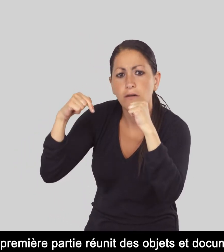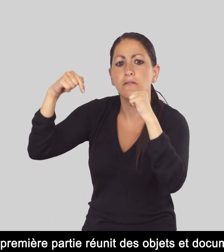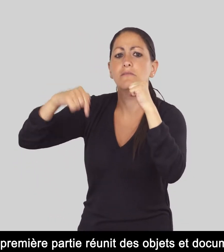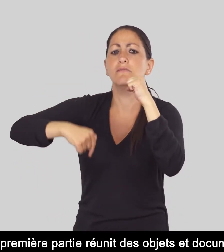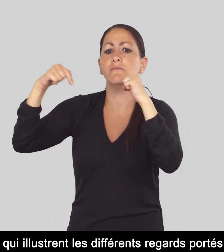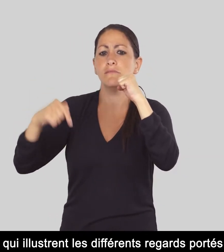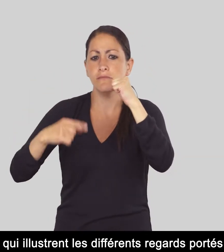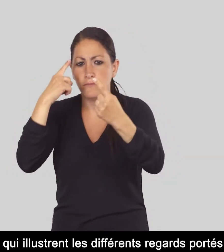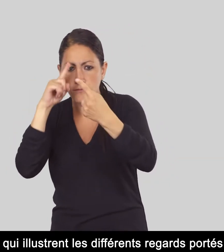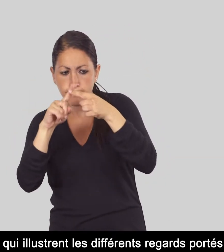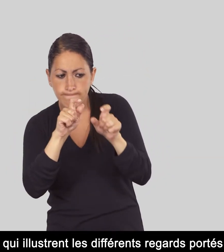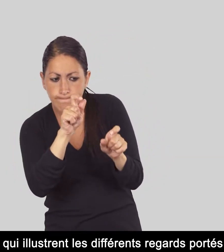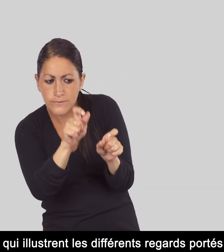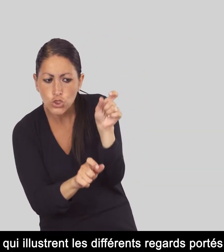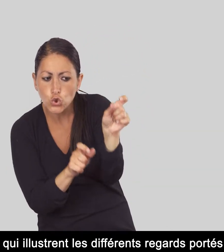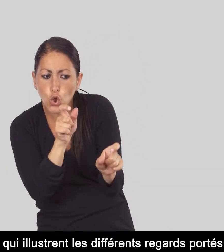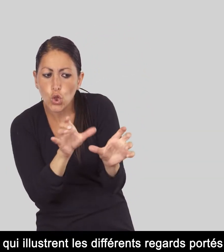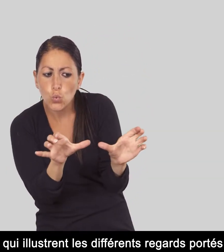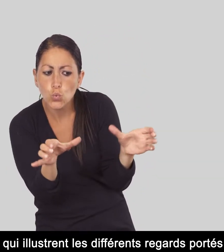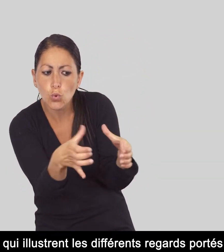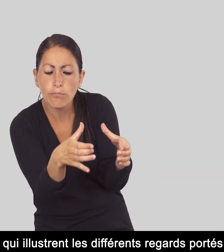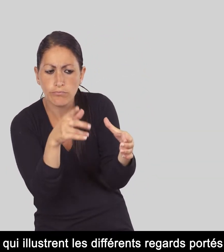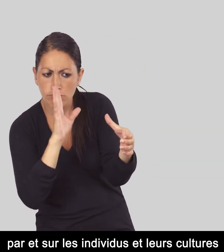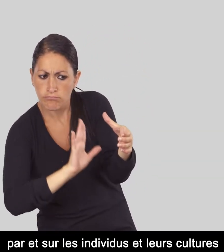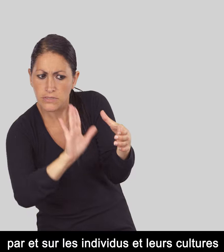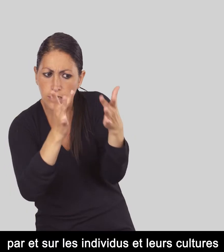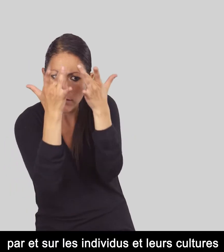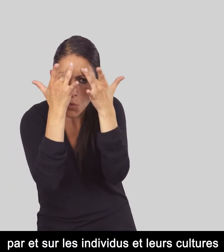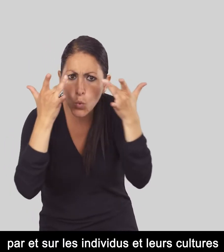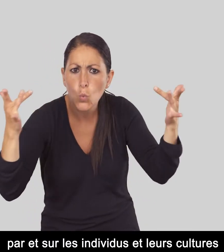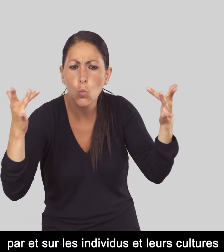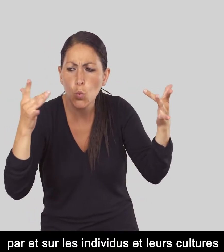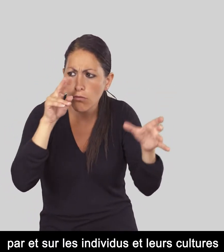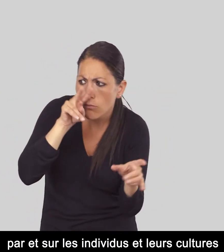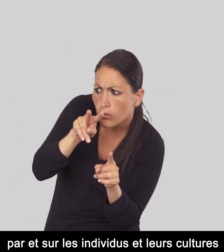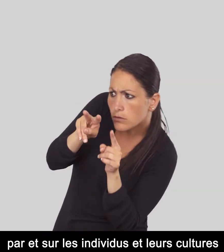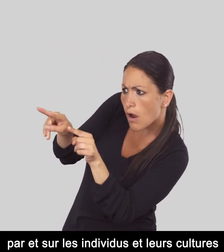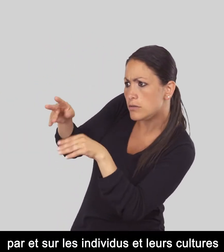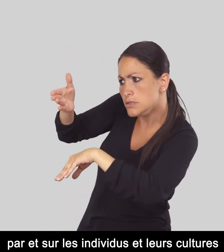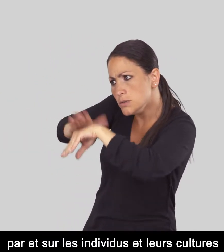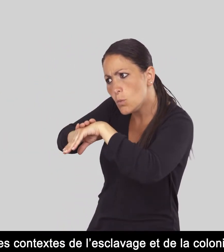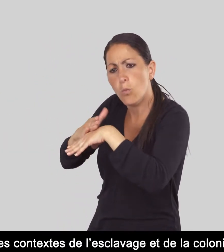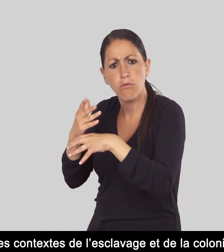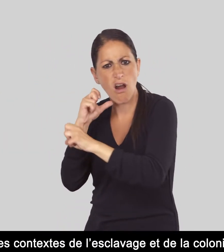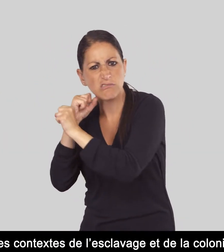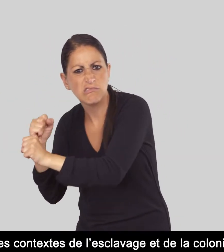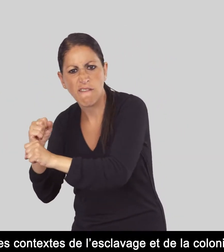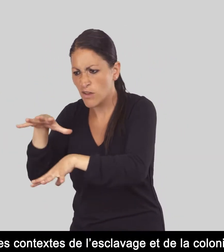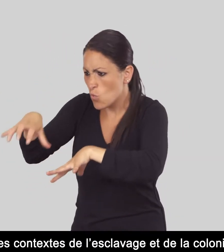documents qui illustrent les différents regards portés par et sur les individus et leur culture dans les contextes de l